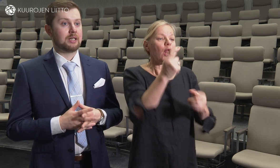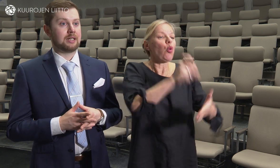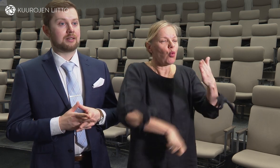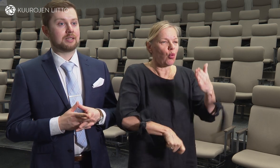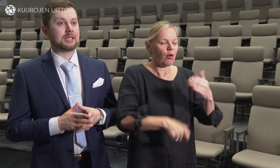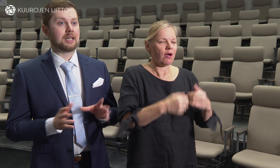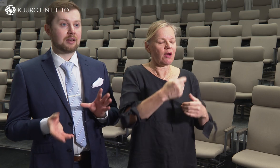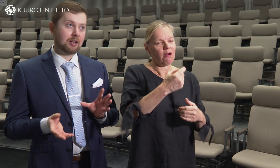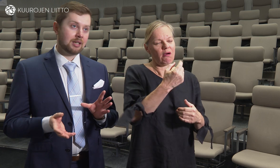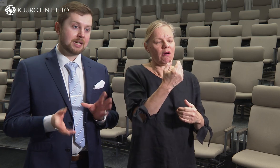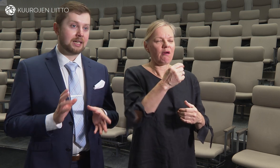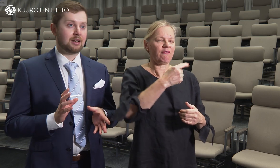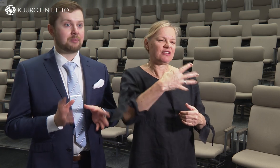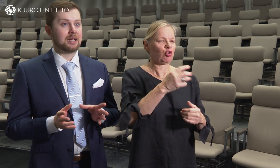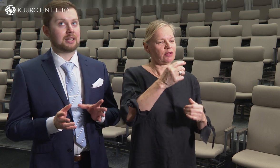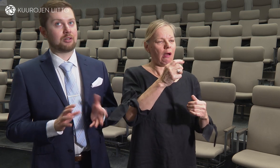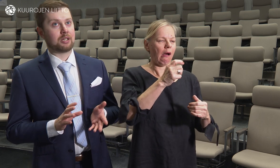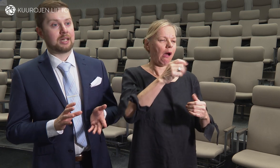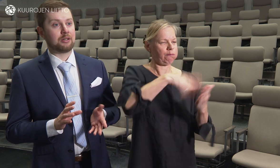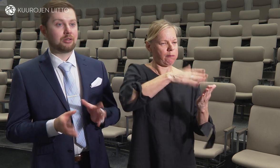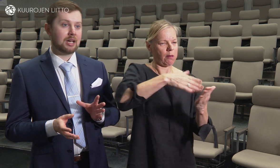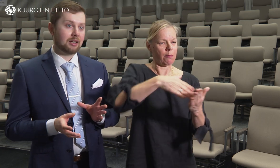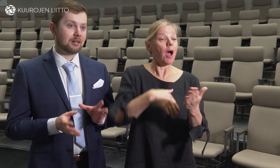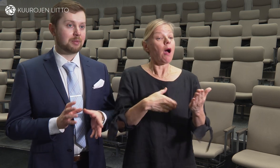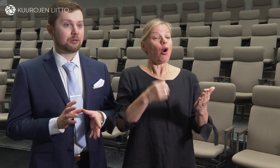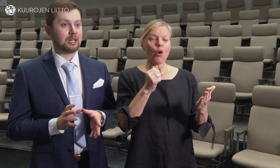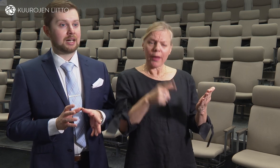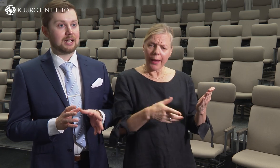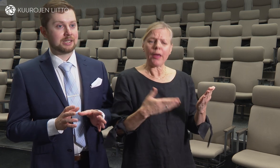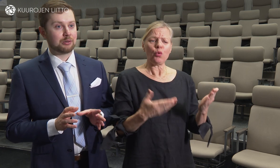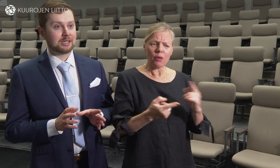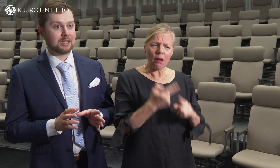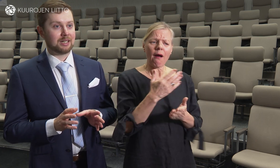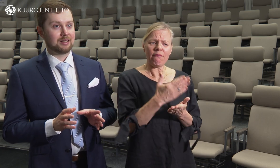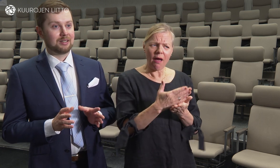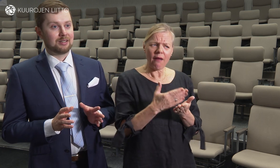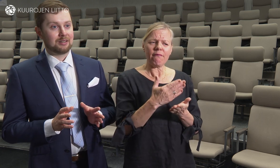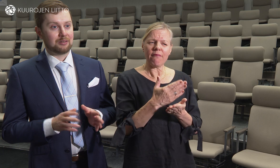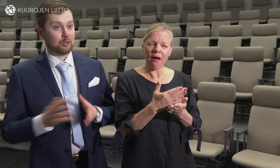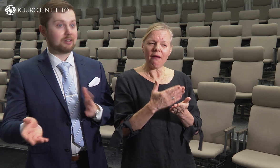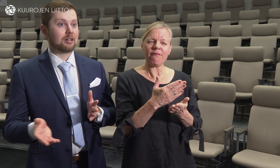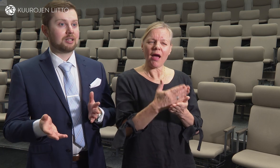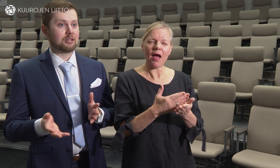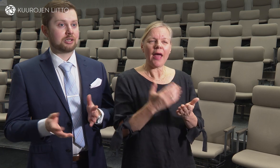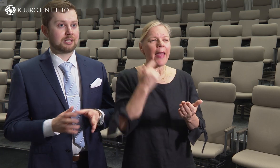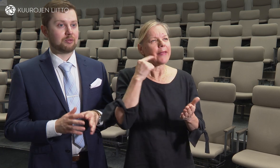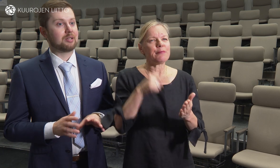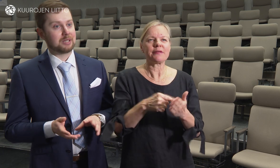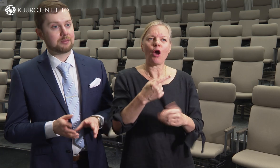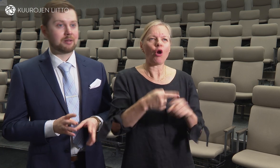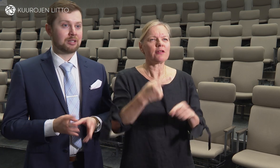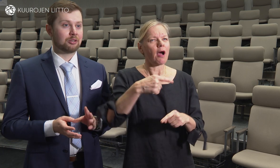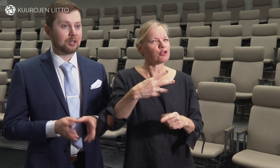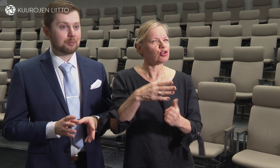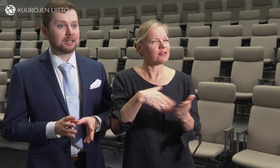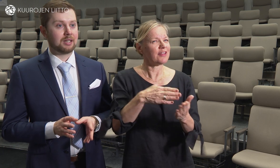niin sitten tavallaan siitä aina mietti että okei nyt tämä alkaa pikkuhiljaa lähestyä sitä tyyli vaikka 12 sivua että